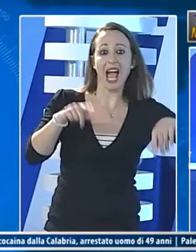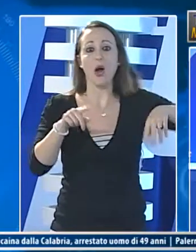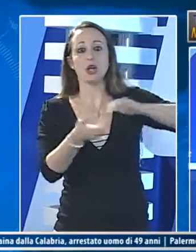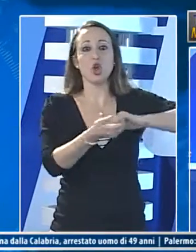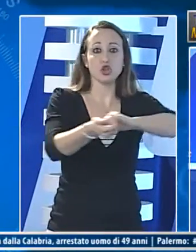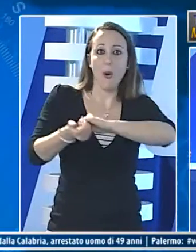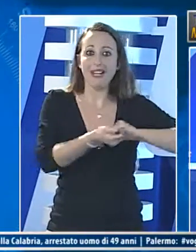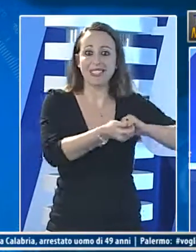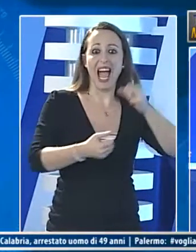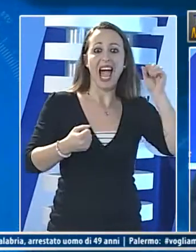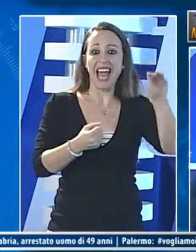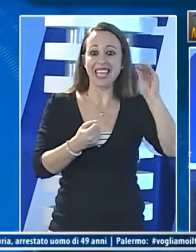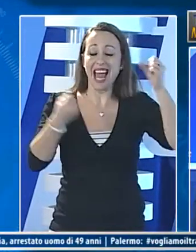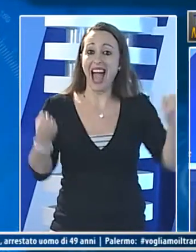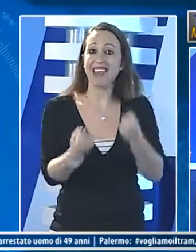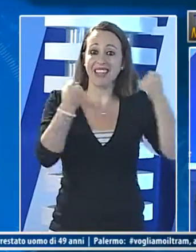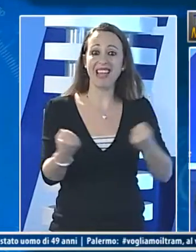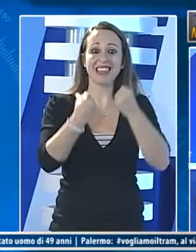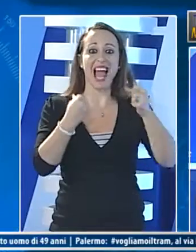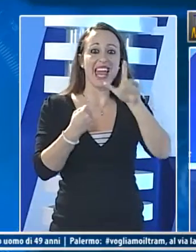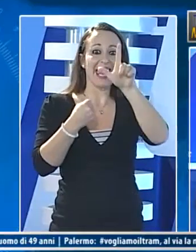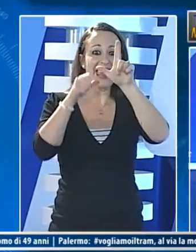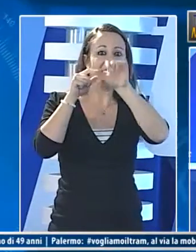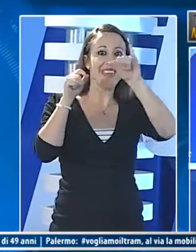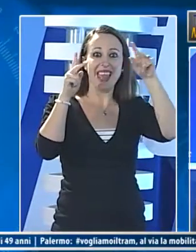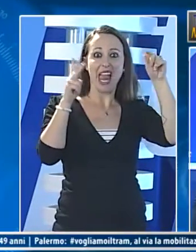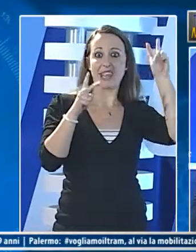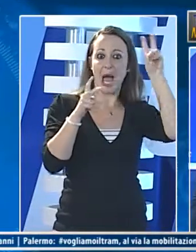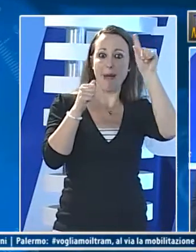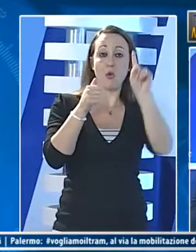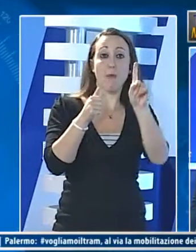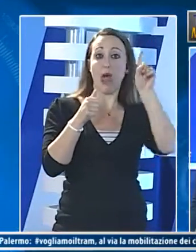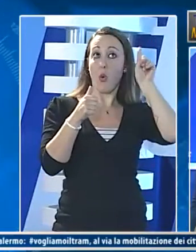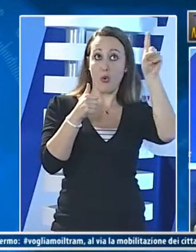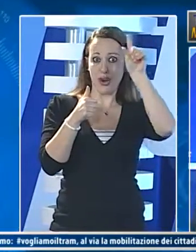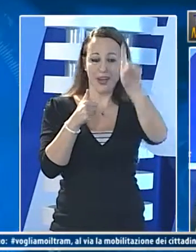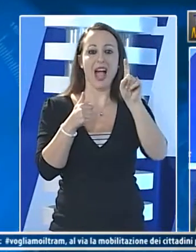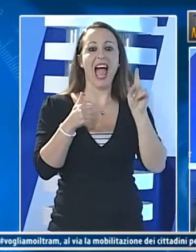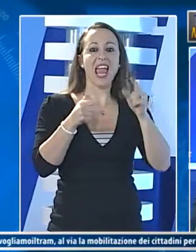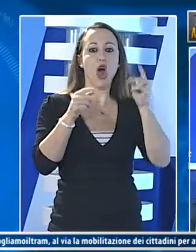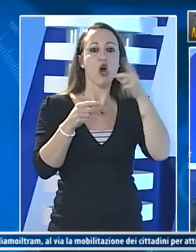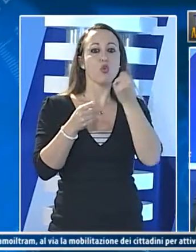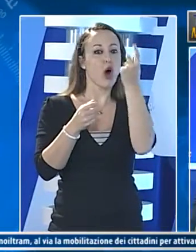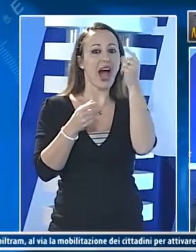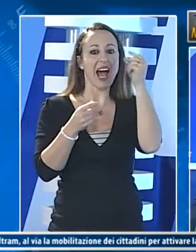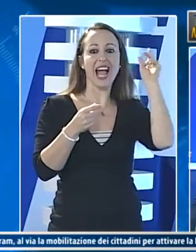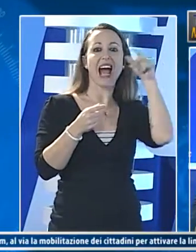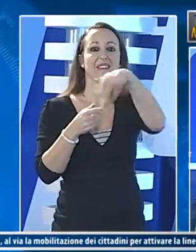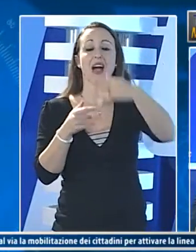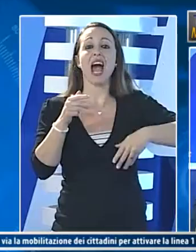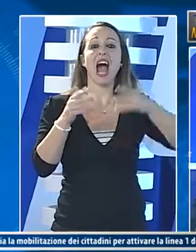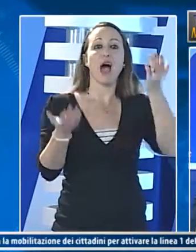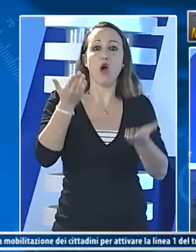i 300 e 400 mila con l'hashtag vogliamo il tram è partita la mobilitazione di alcune